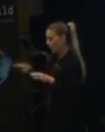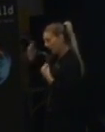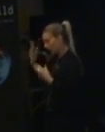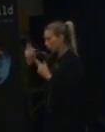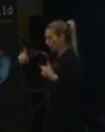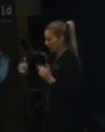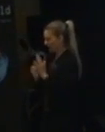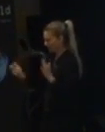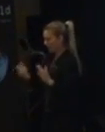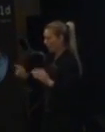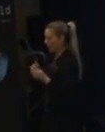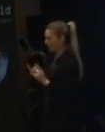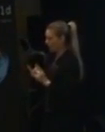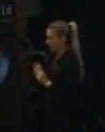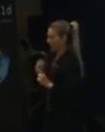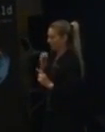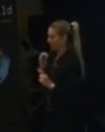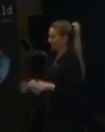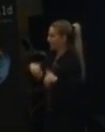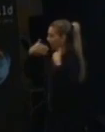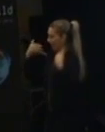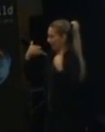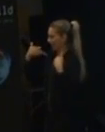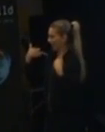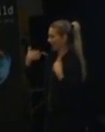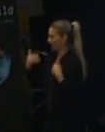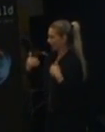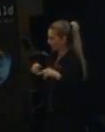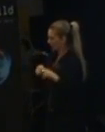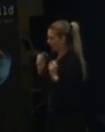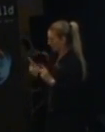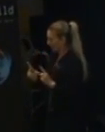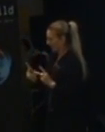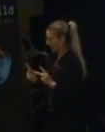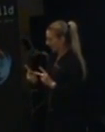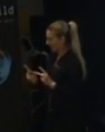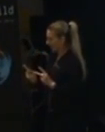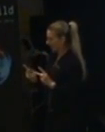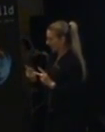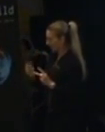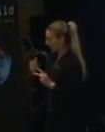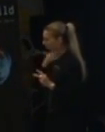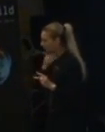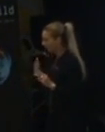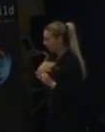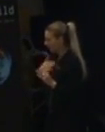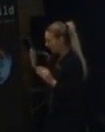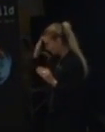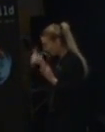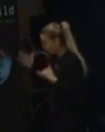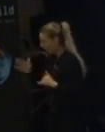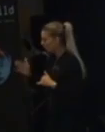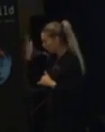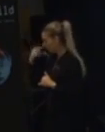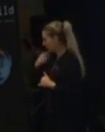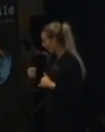i veckan. Då blir hon ju stimulerad. Och vill känna att det är okej att få veta mer. Vad intressant. Det är ju ett annat